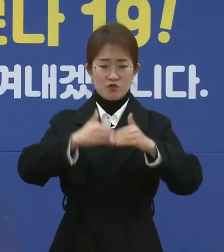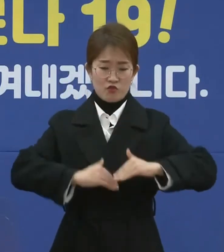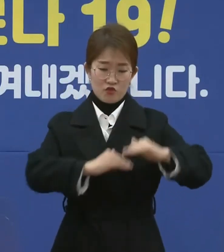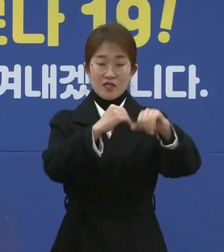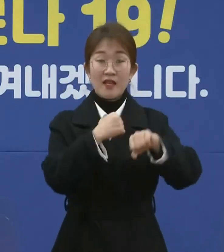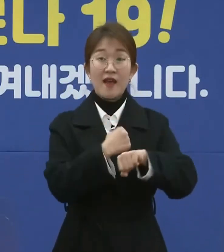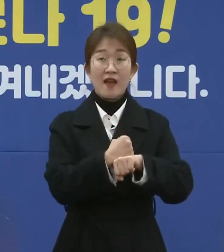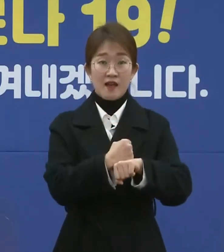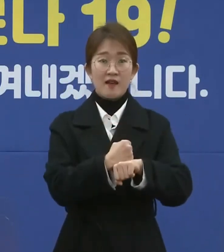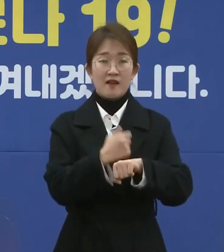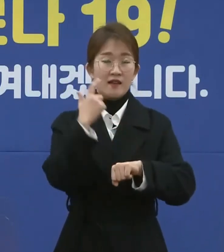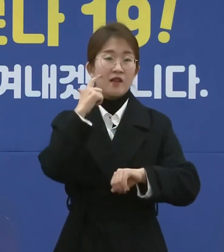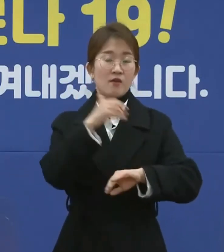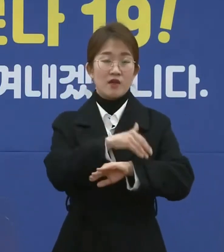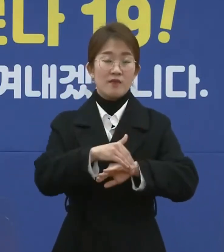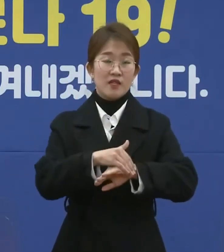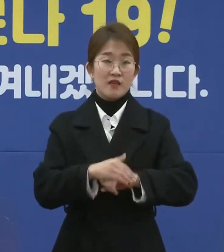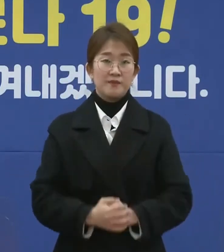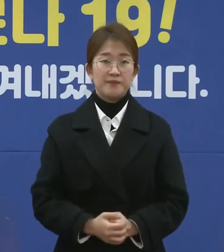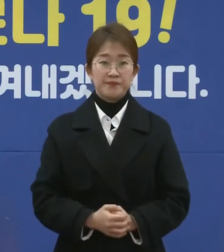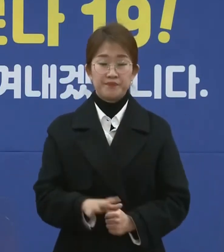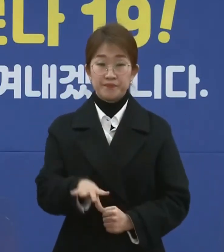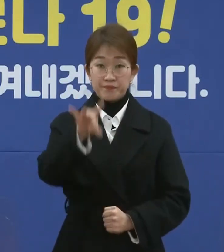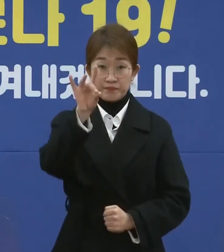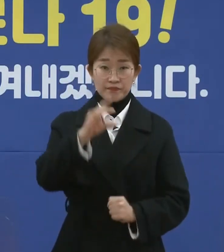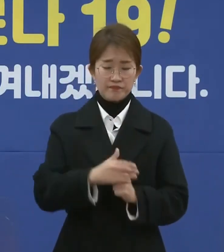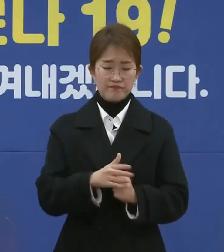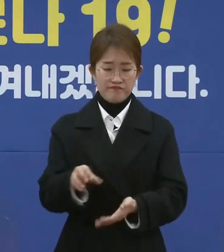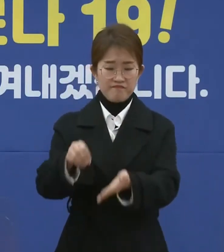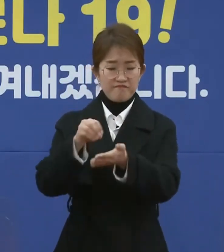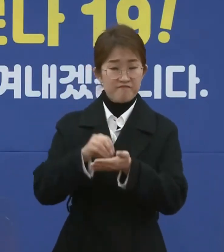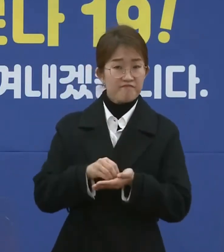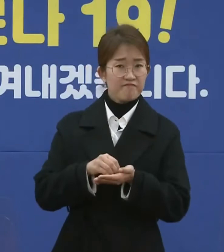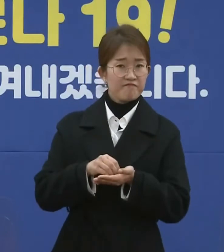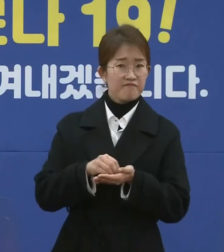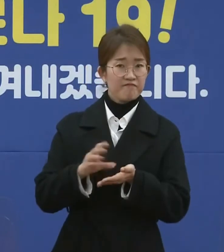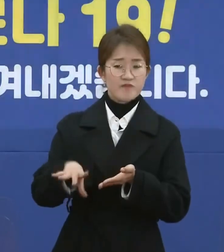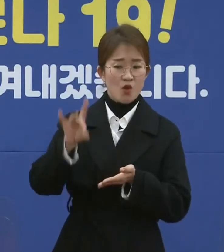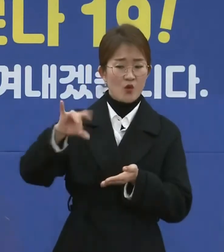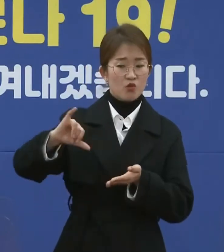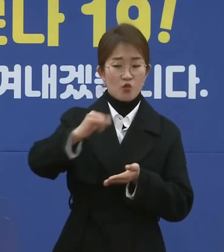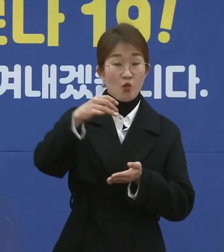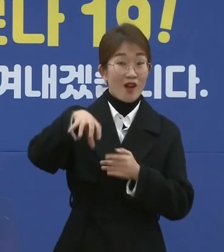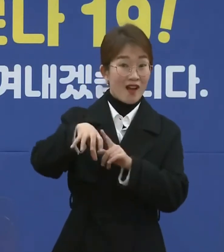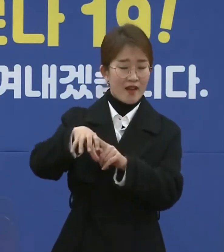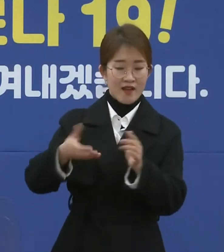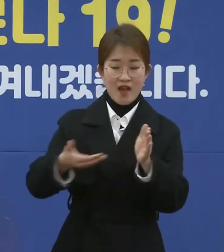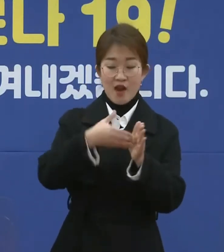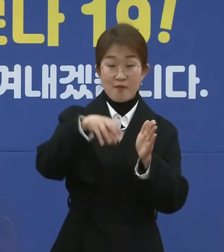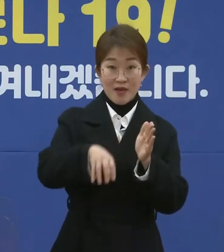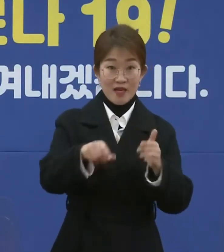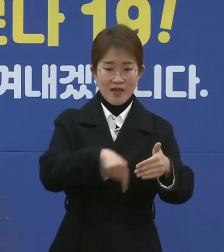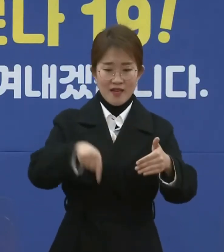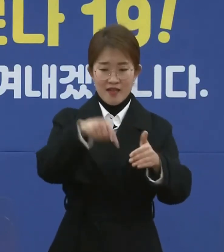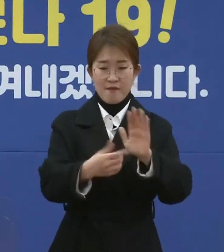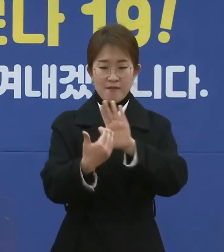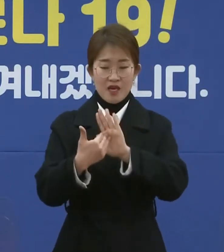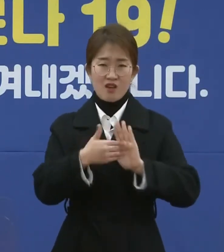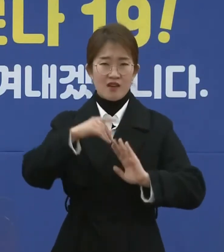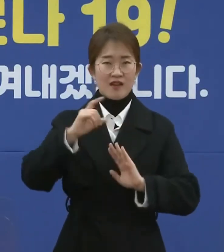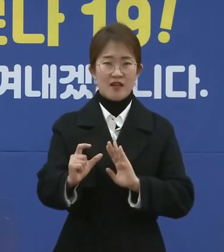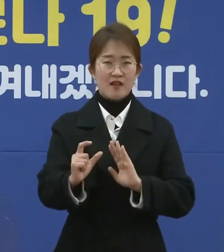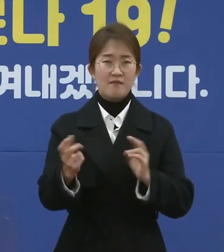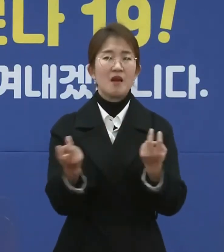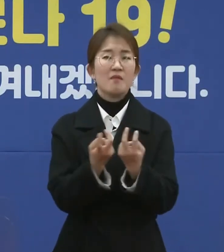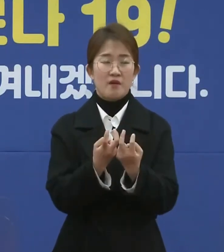조치를 시행할 방침입니다. 우선 입도 관문인 국제공항과 항만의 방역 체계를 더 강화하는